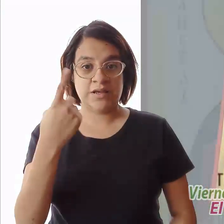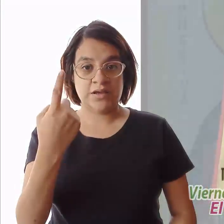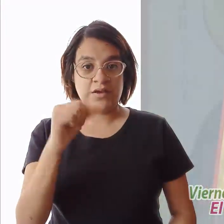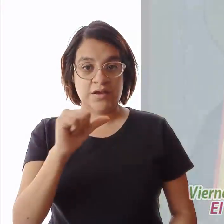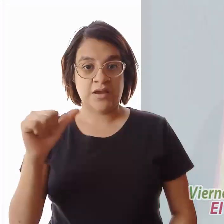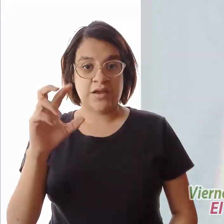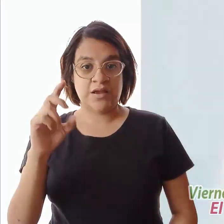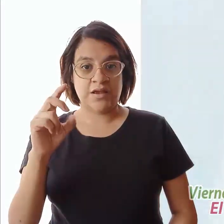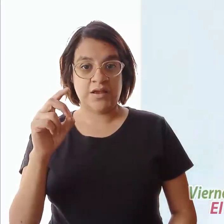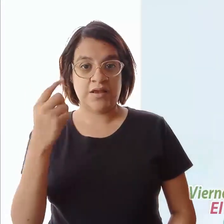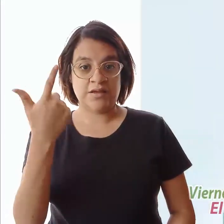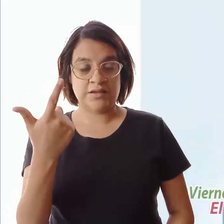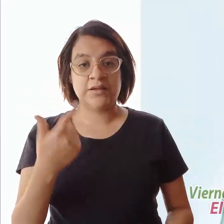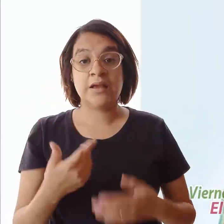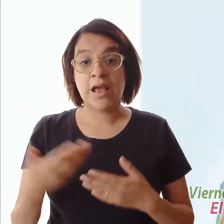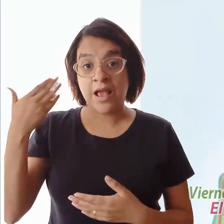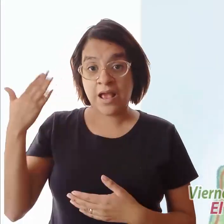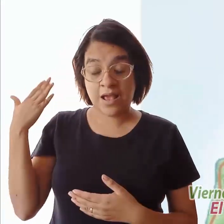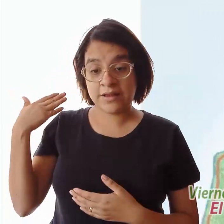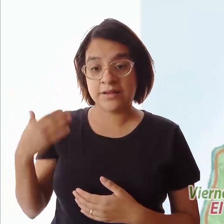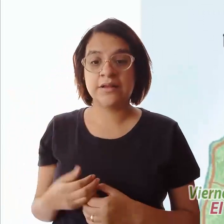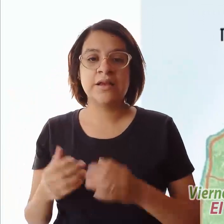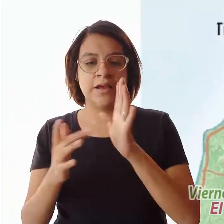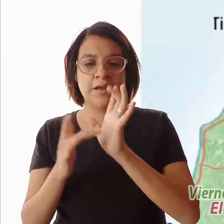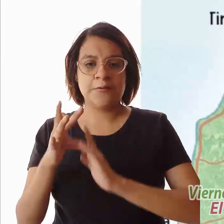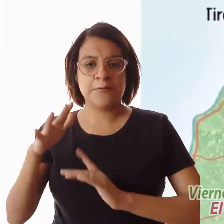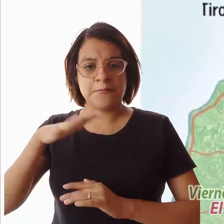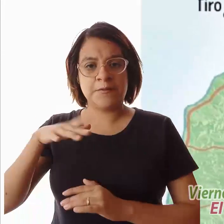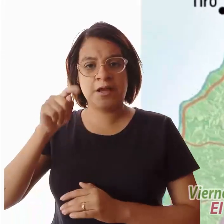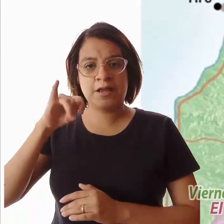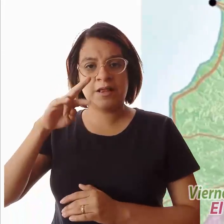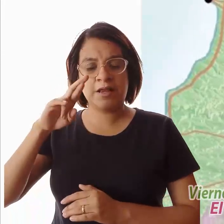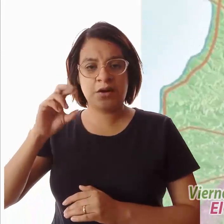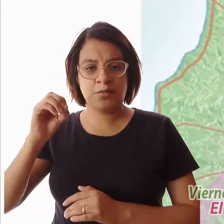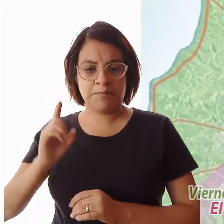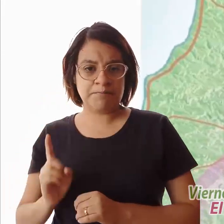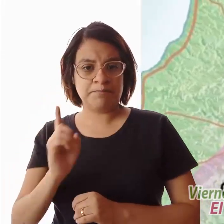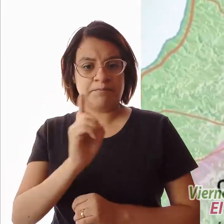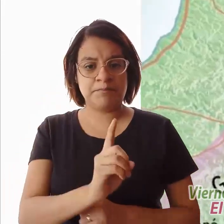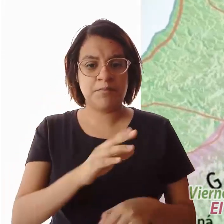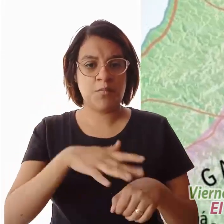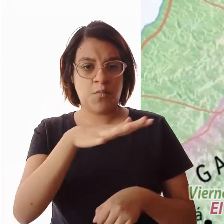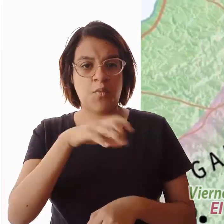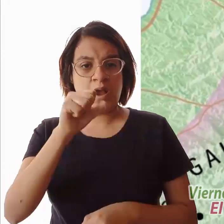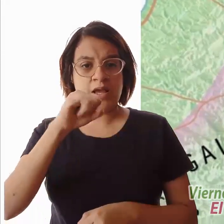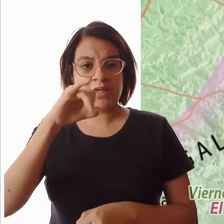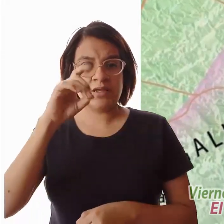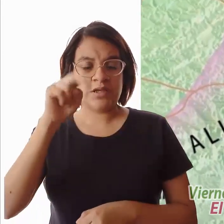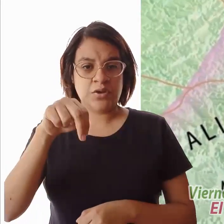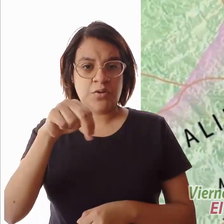En aquel tiempo Jesús salió de la región de Tiro y vino de nuevo por Sidón al mar de Galilea,